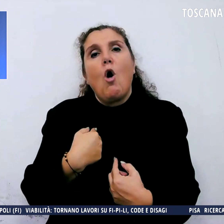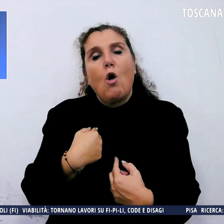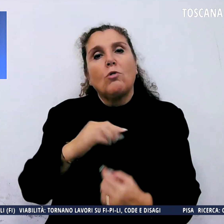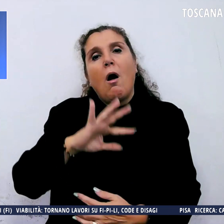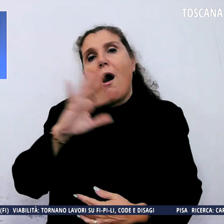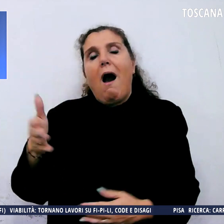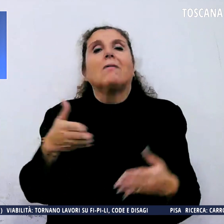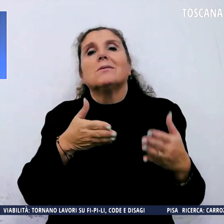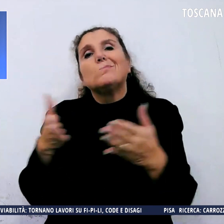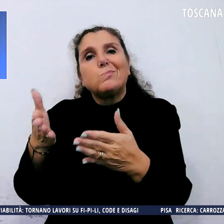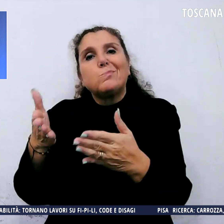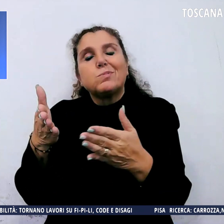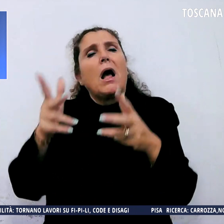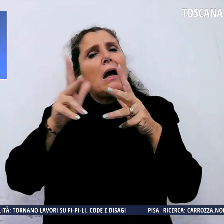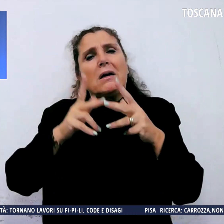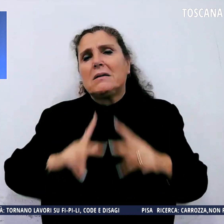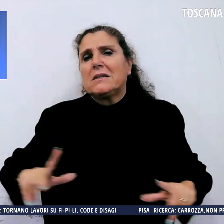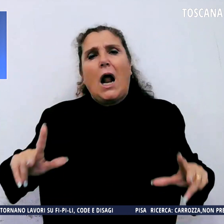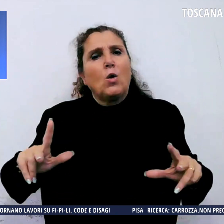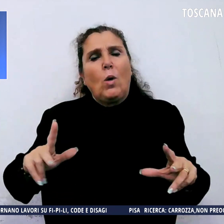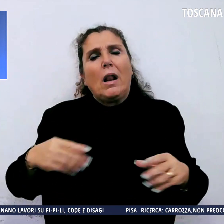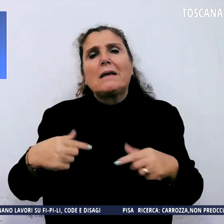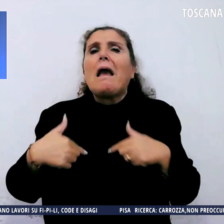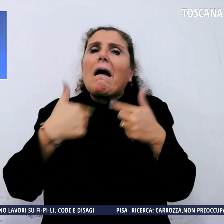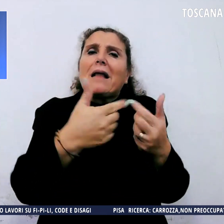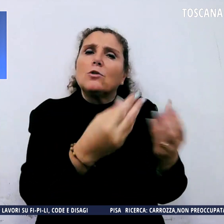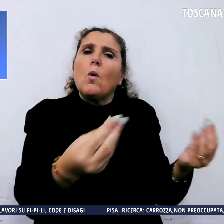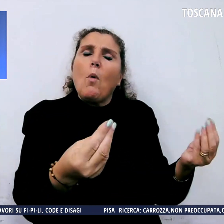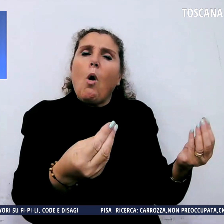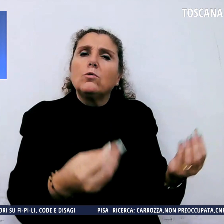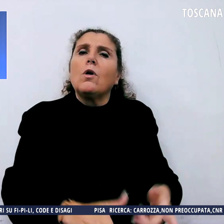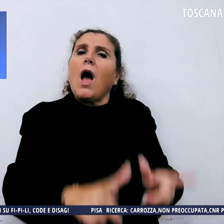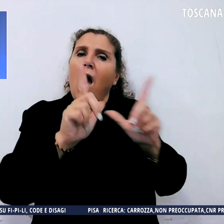la serenità di chi ha dato molto e avuto molto.